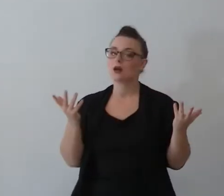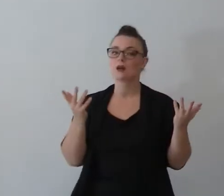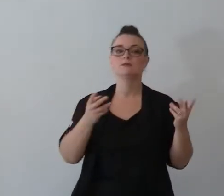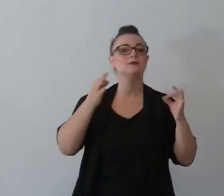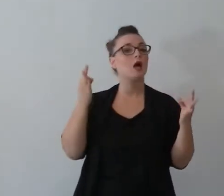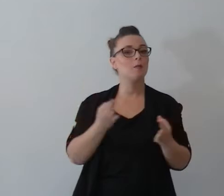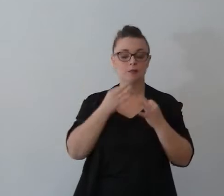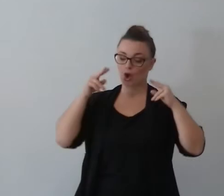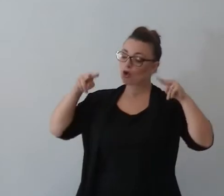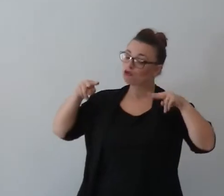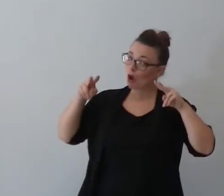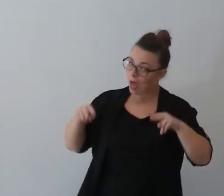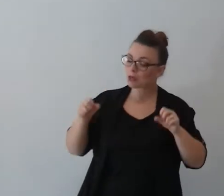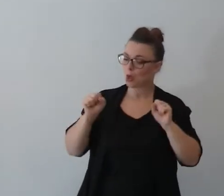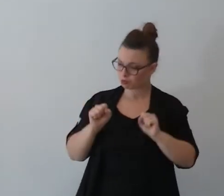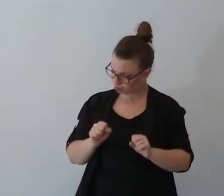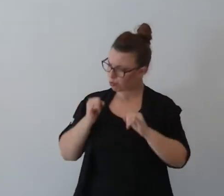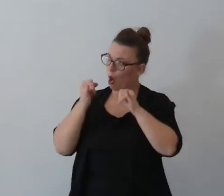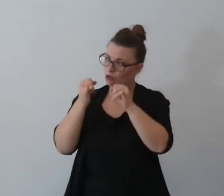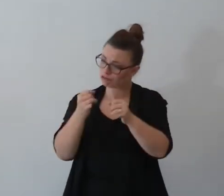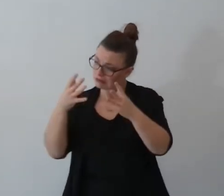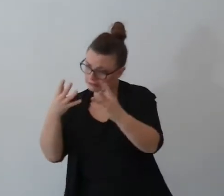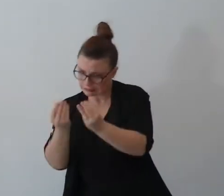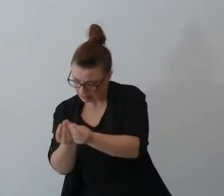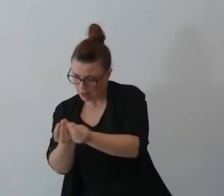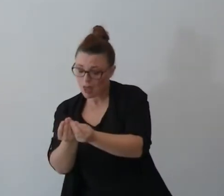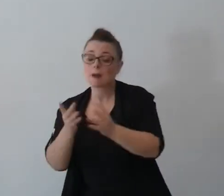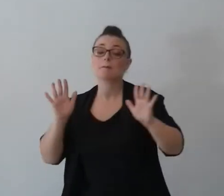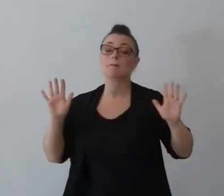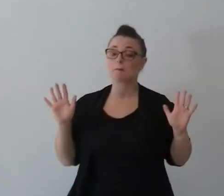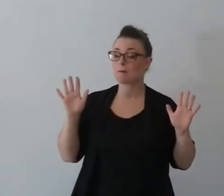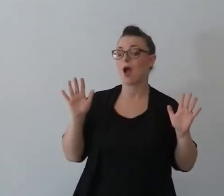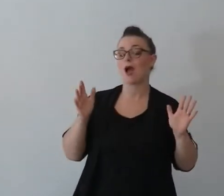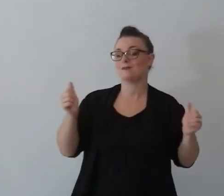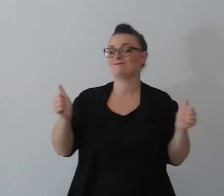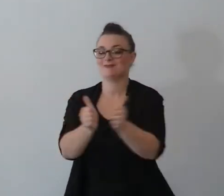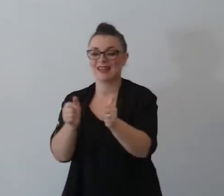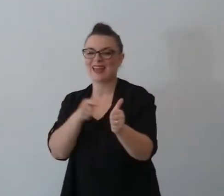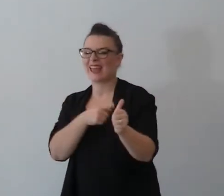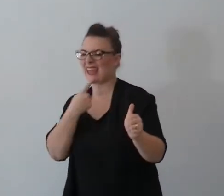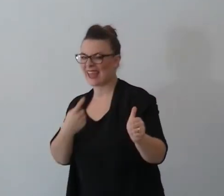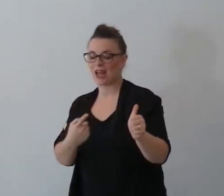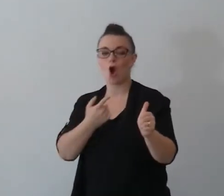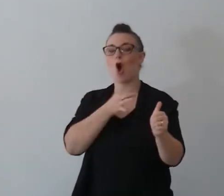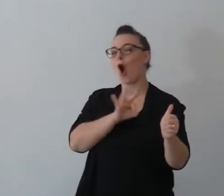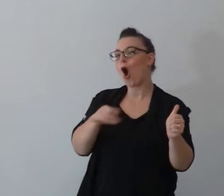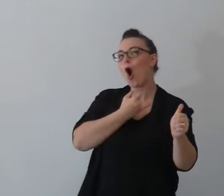uscire insieme maestro normalmente o con un fratello o sorella minore o con il padre